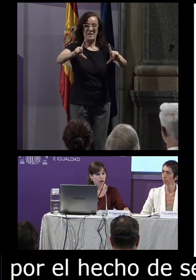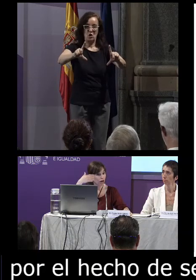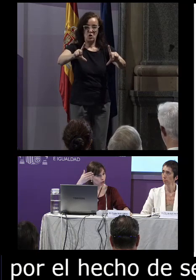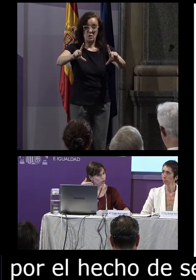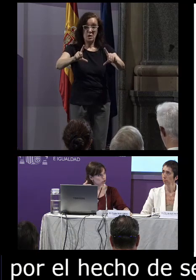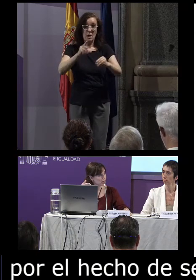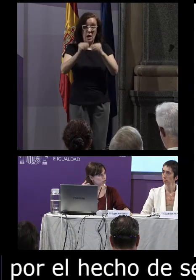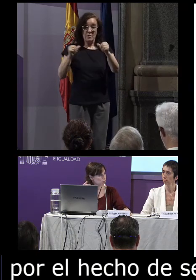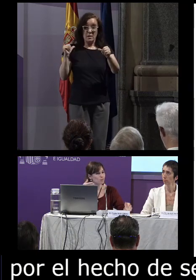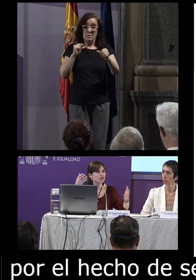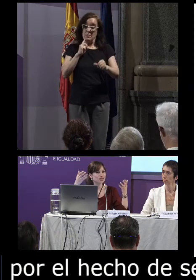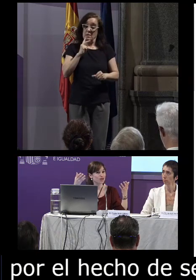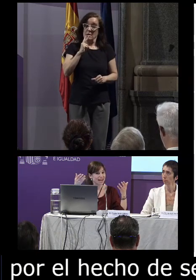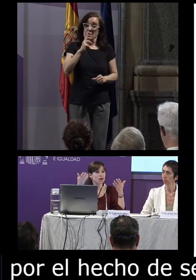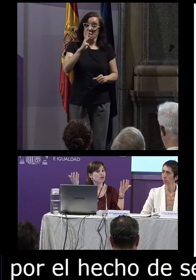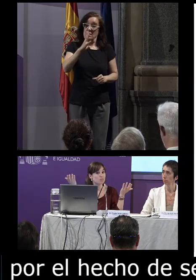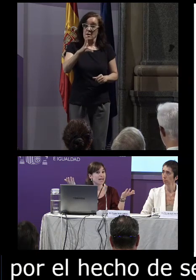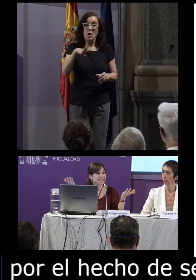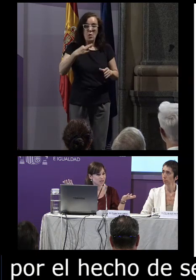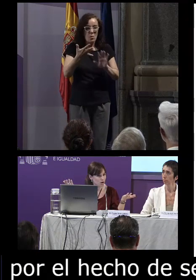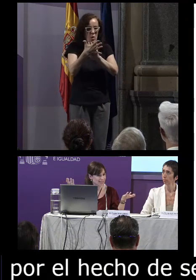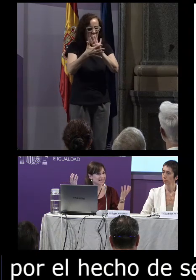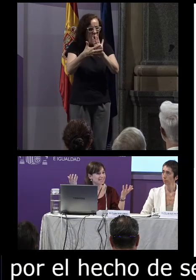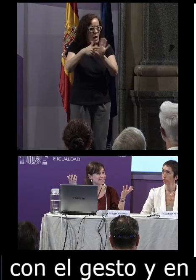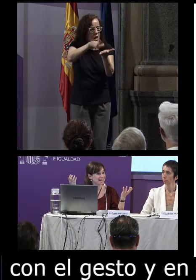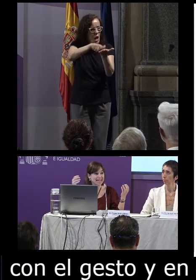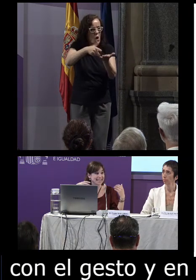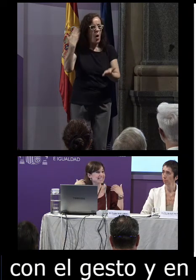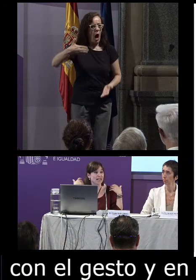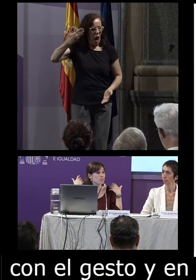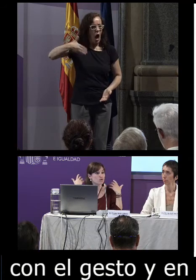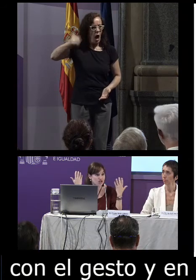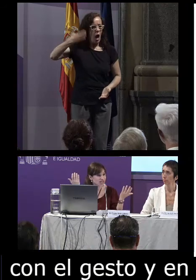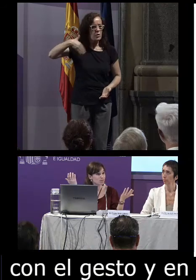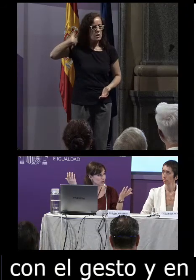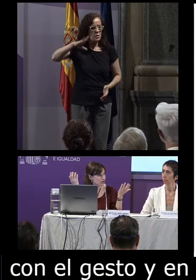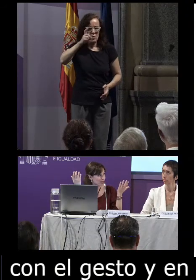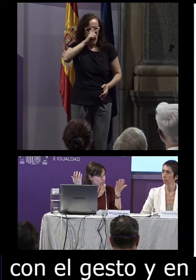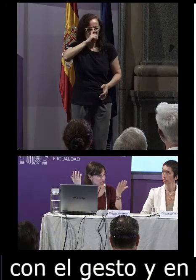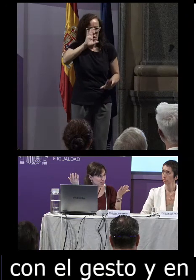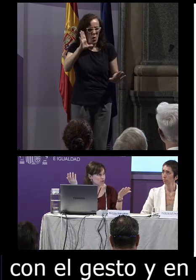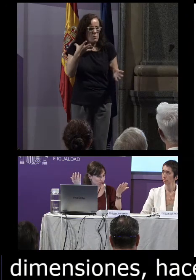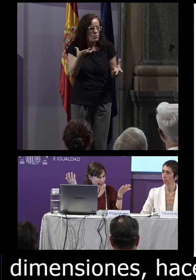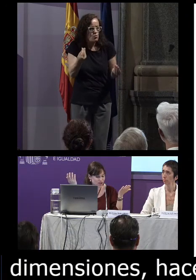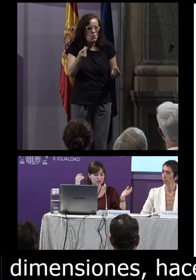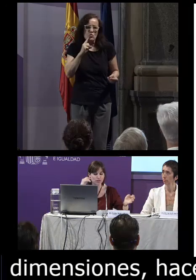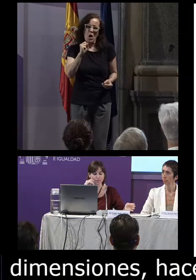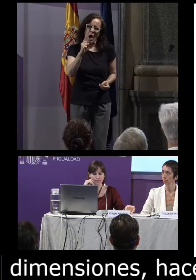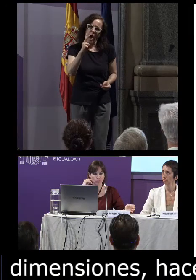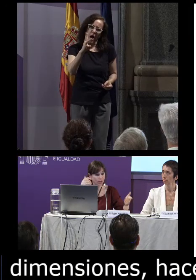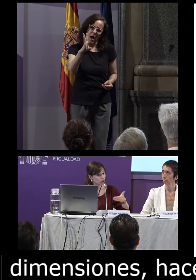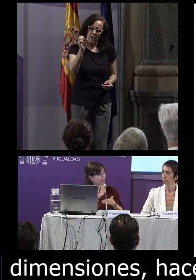también a lo largo de los años por mucho que son lenguas muy antiguas y que existen desde hace muchísimos años